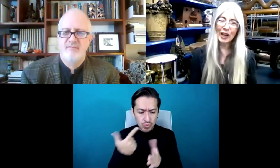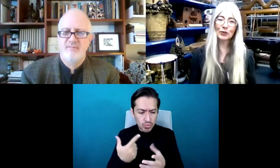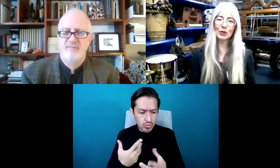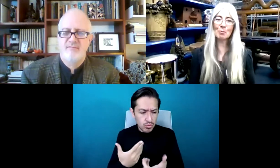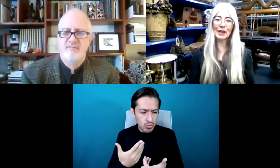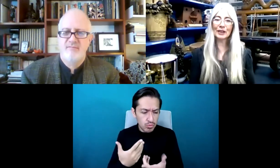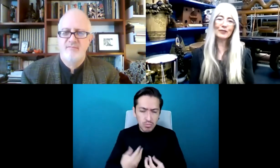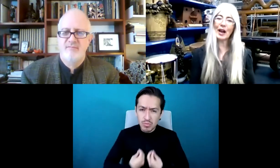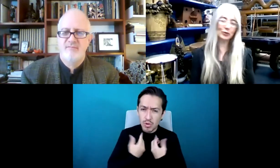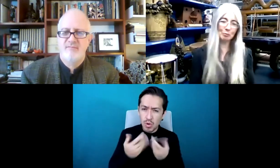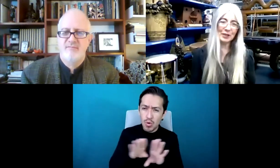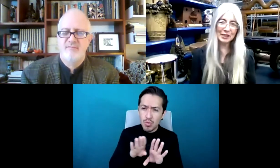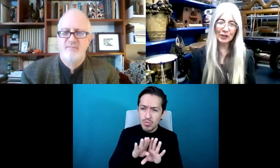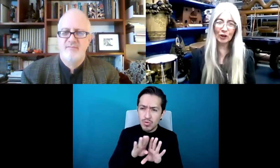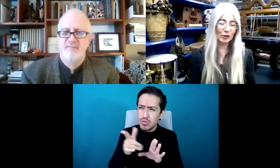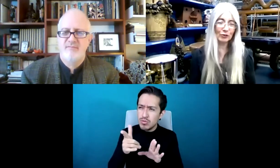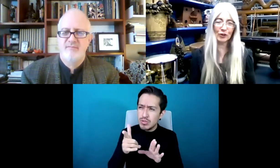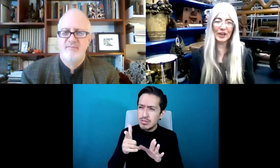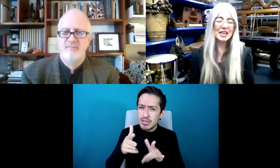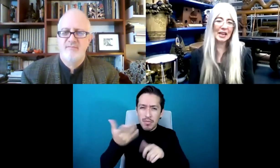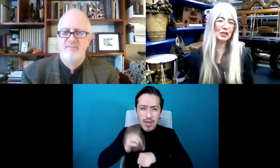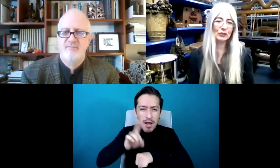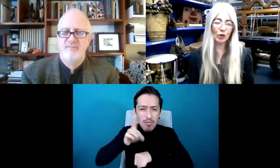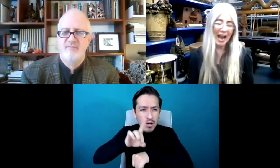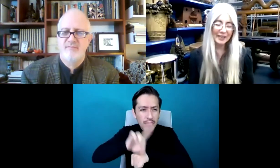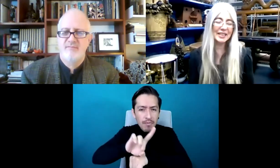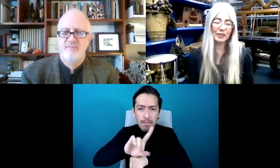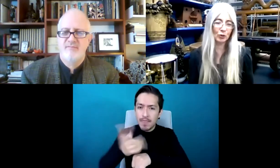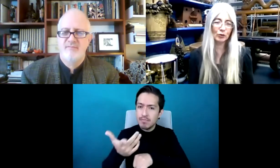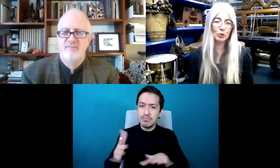paisaje de la rutina. Mi vida no ha sido,